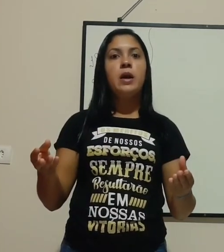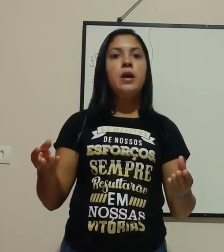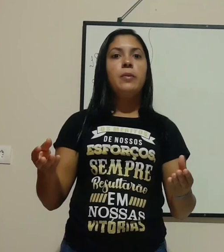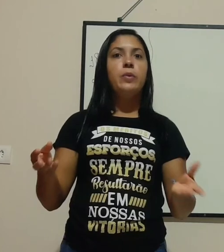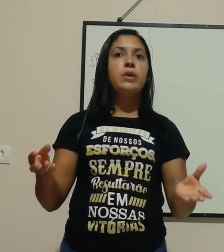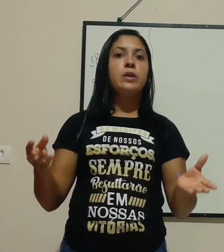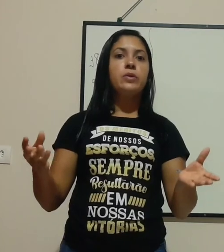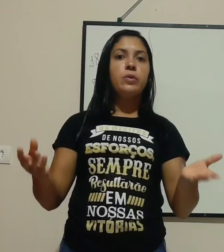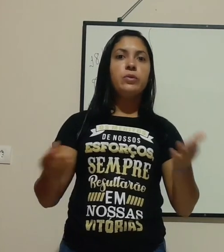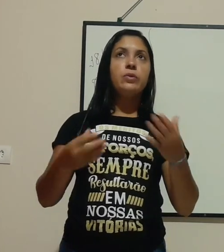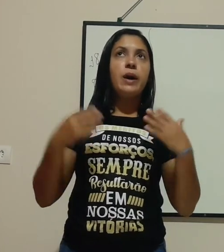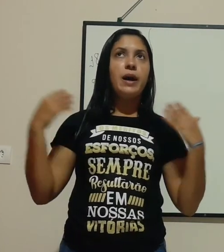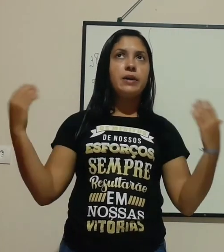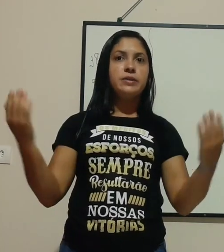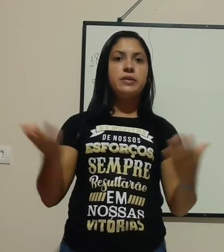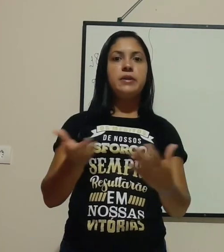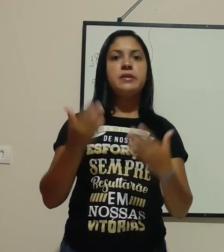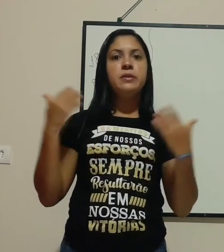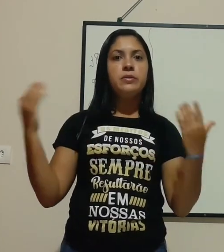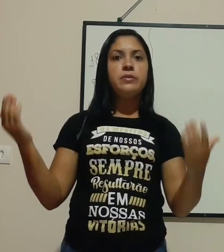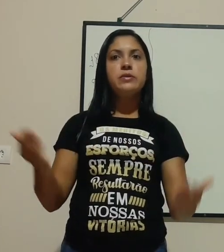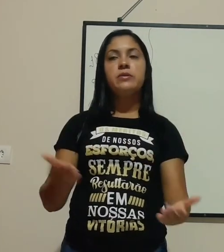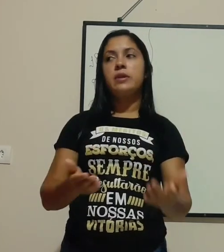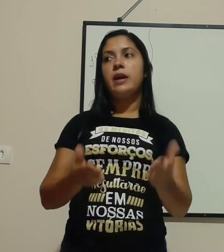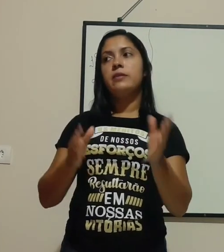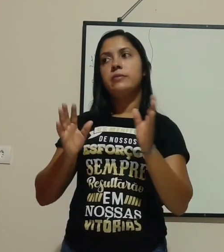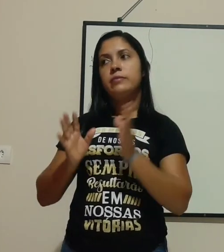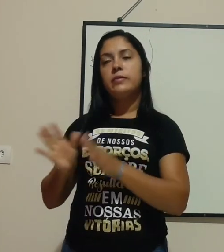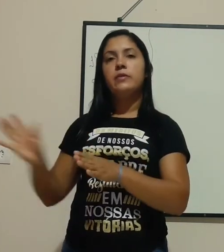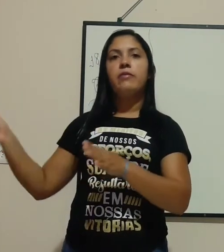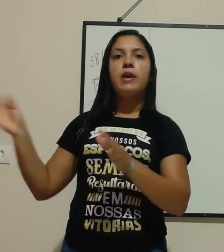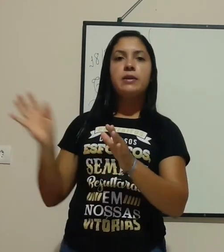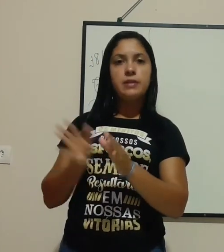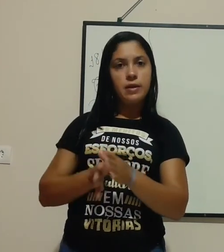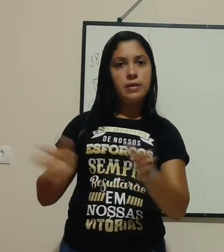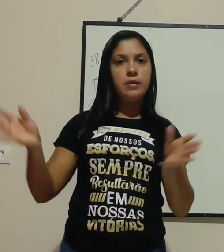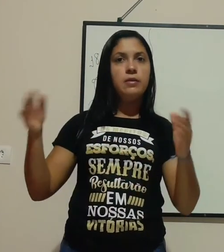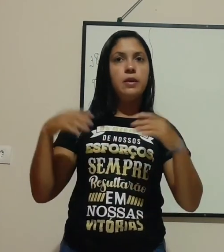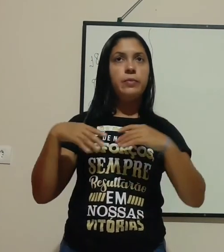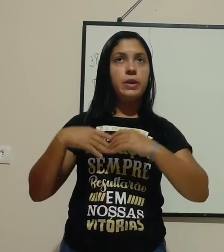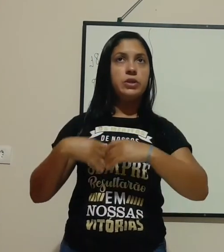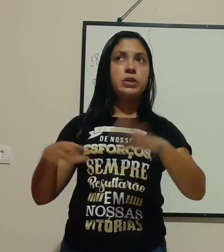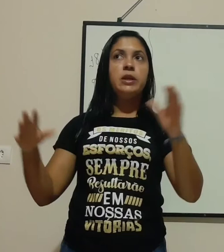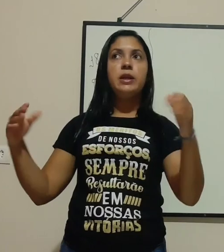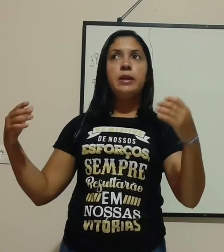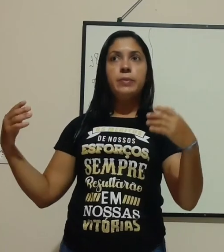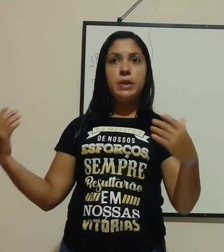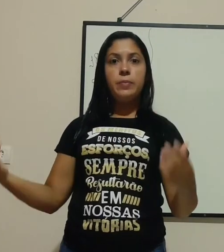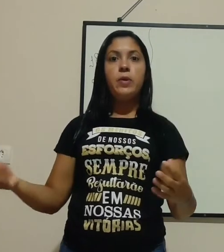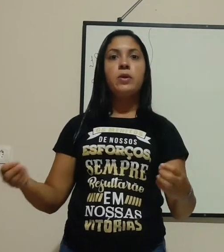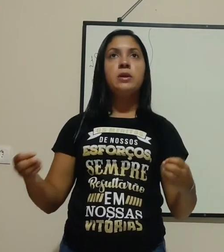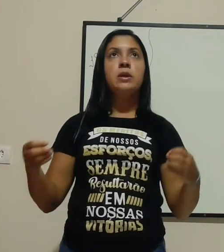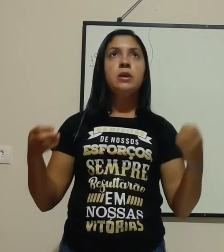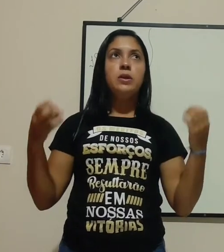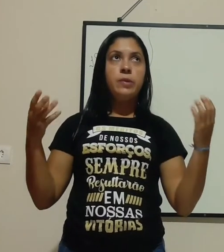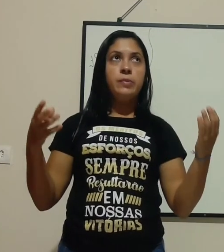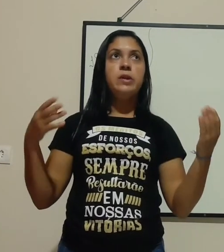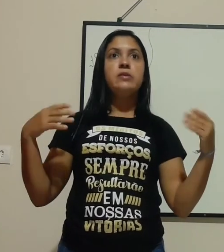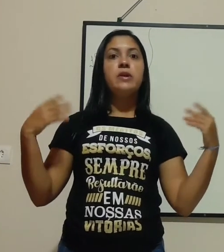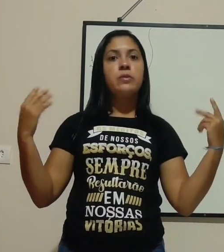porque todo o ar que está sendo condicionado vai sair pela janela, pela porta e o ambiente vai